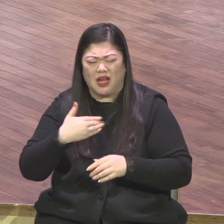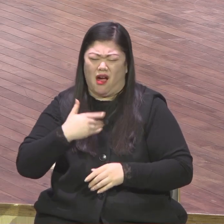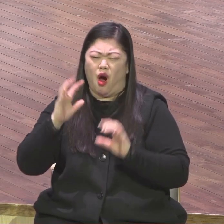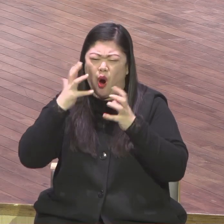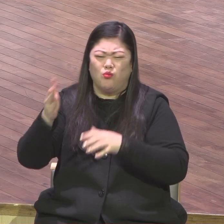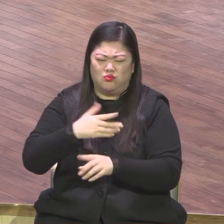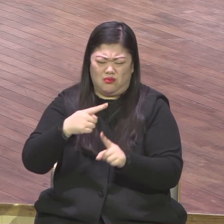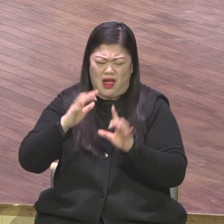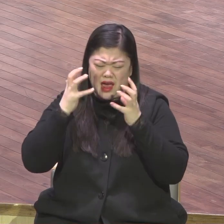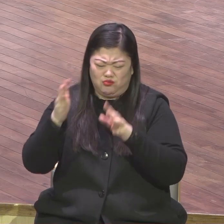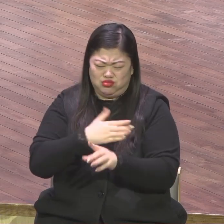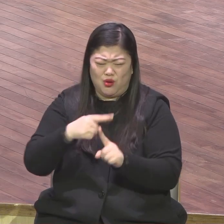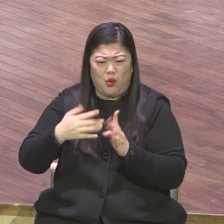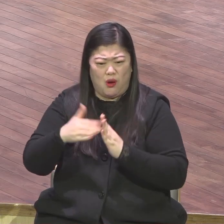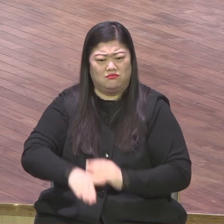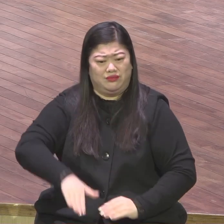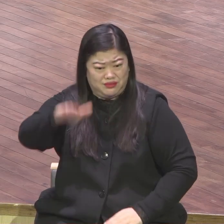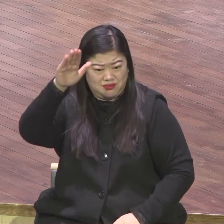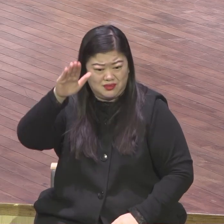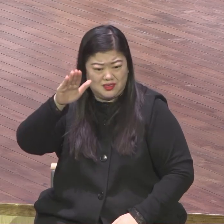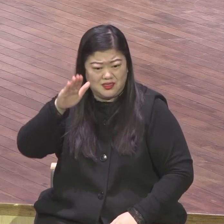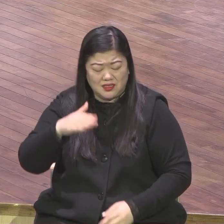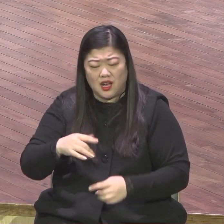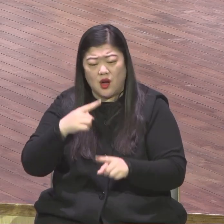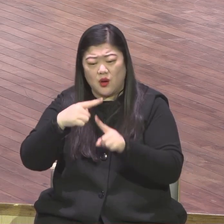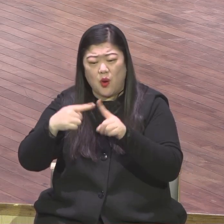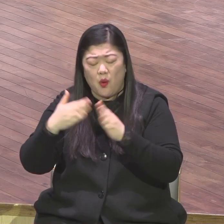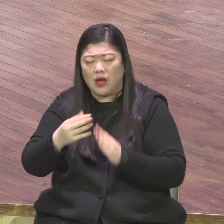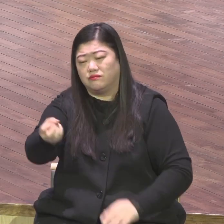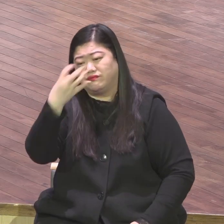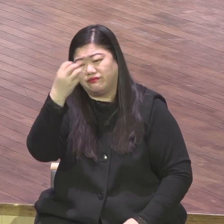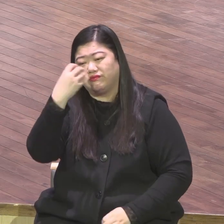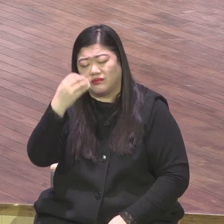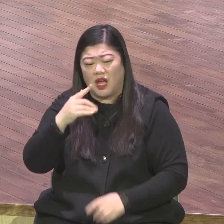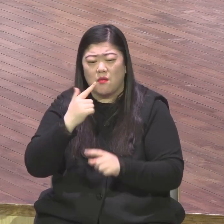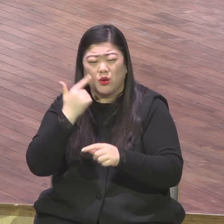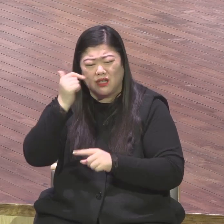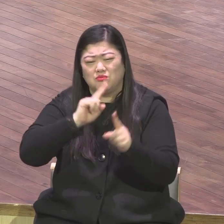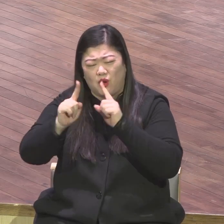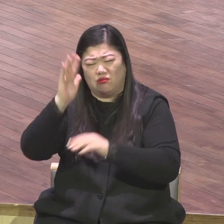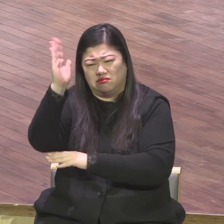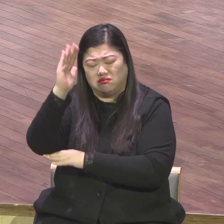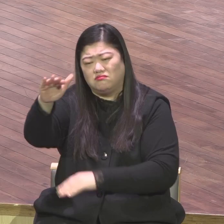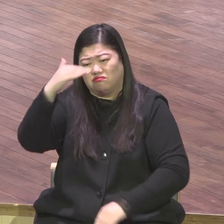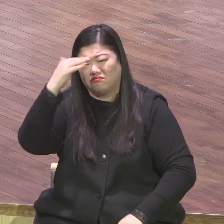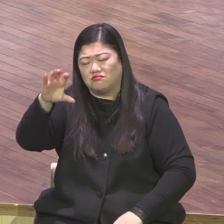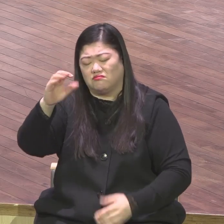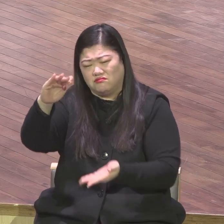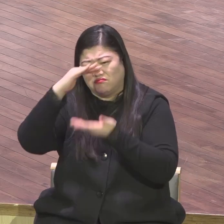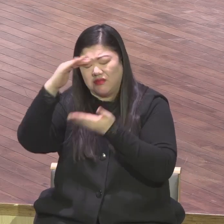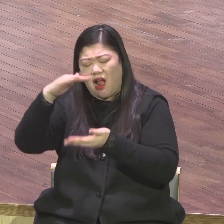계속 반복으로 들으면서 테이프가 찢어지도록 찍찍 손이 나도록 들을 그때 그때